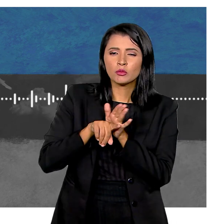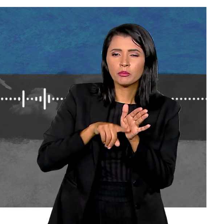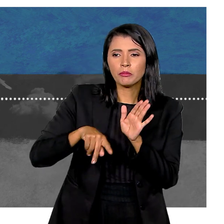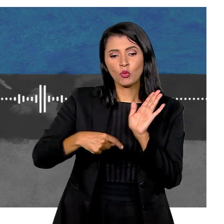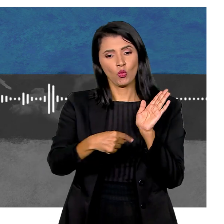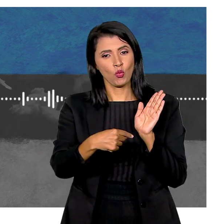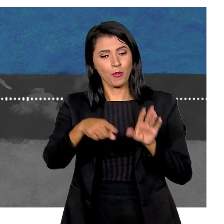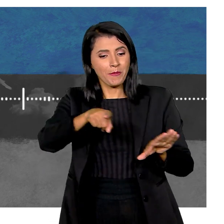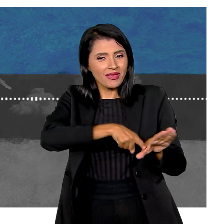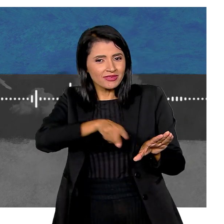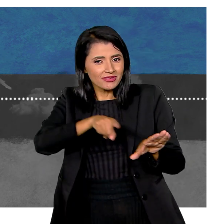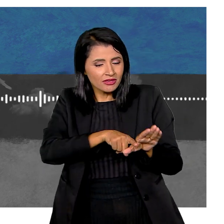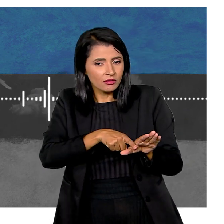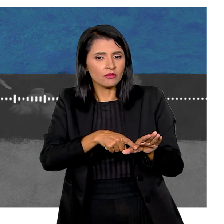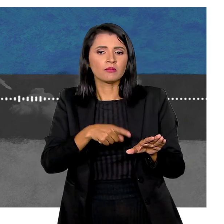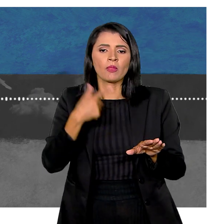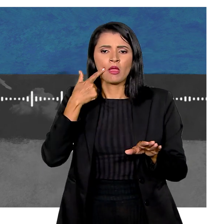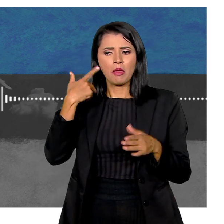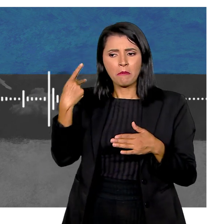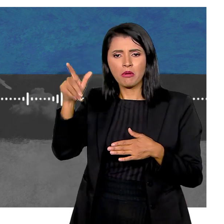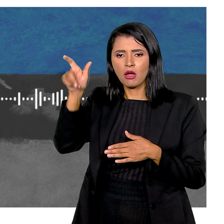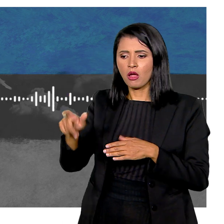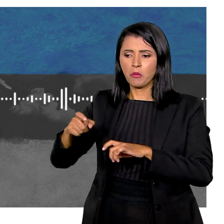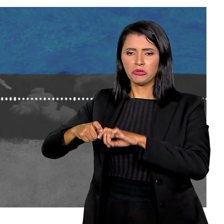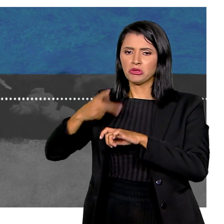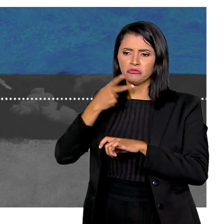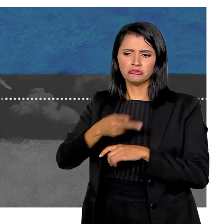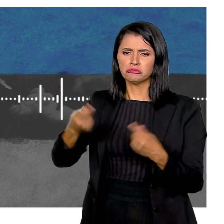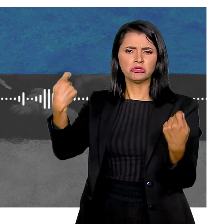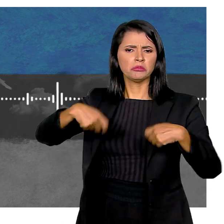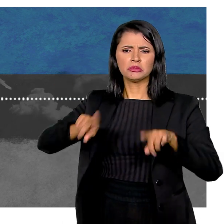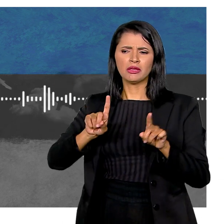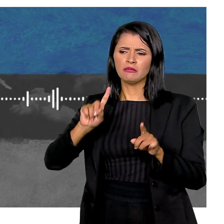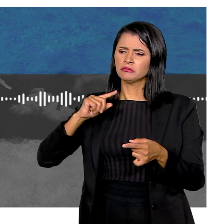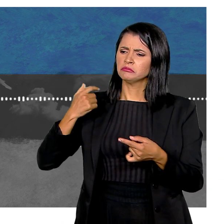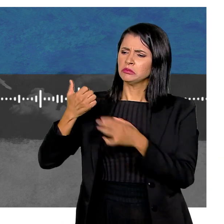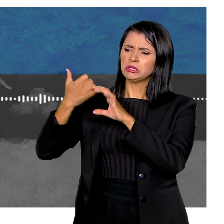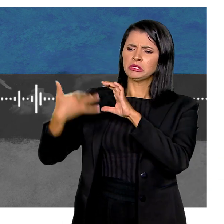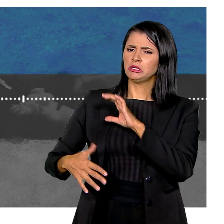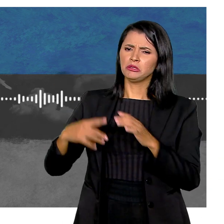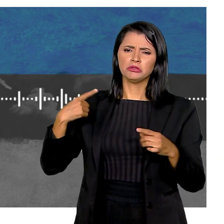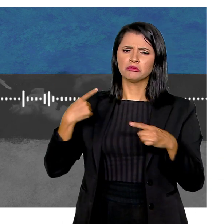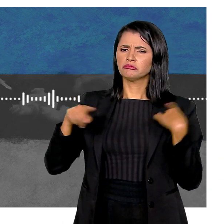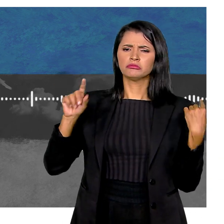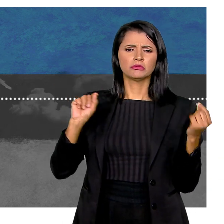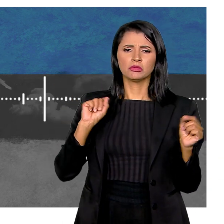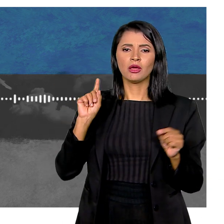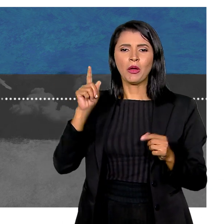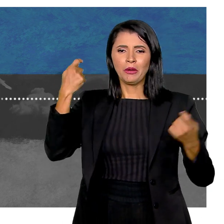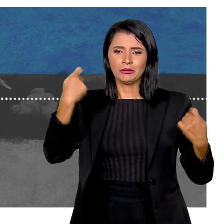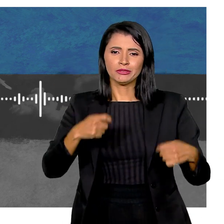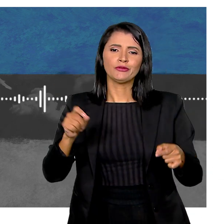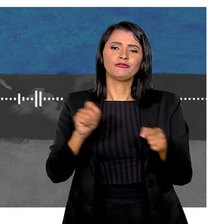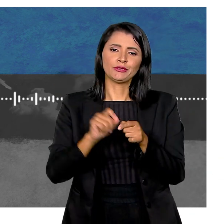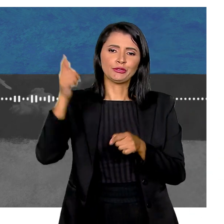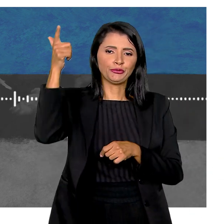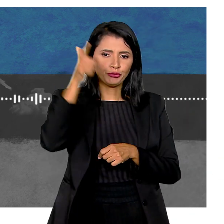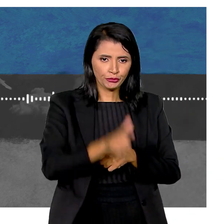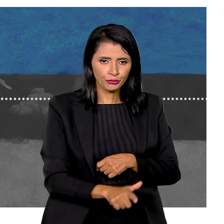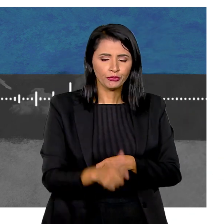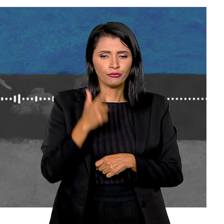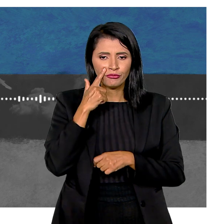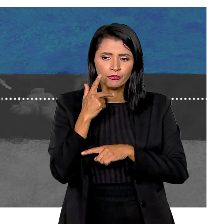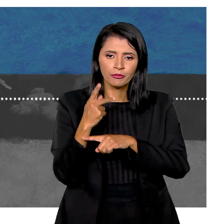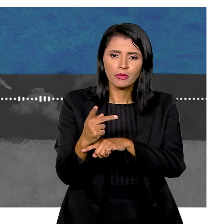Porém, o pediatra de plantão Descartou o diagnóstico Pois não achou que as características Eram compatíveis Foi preciso